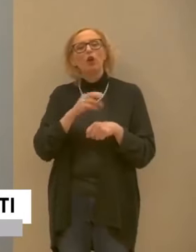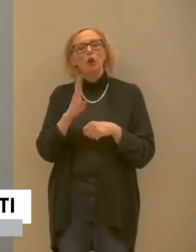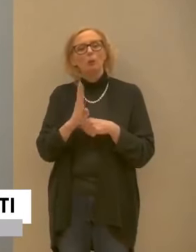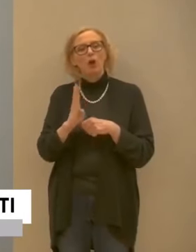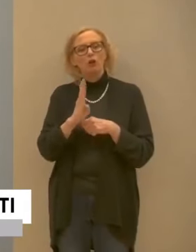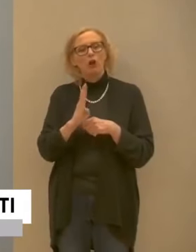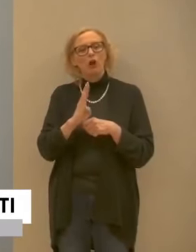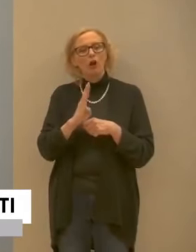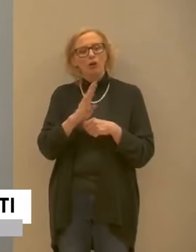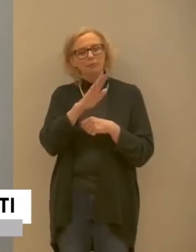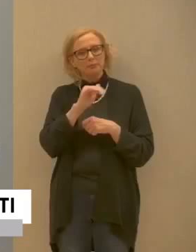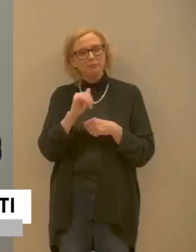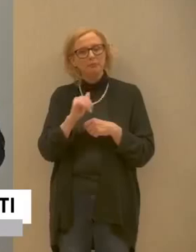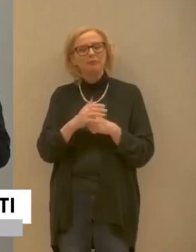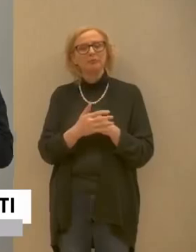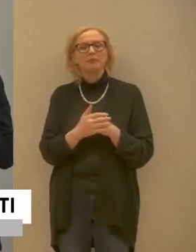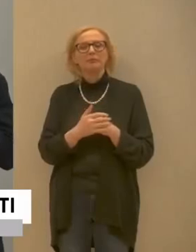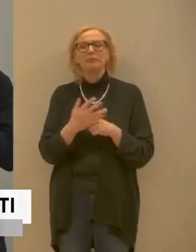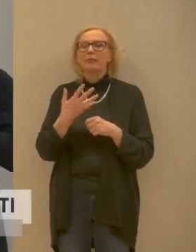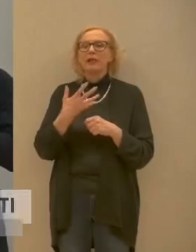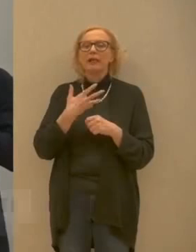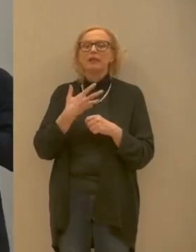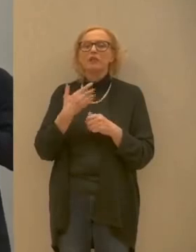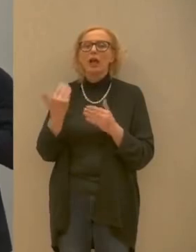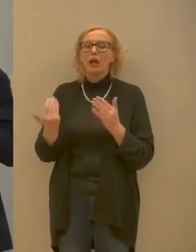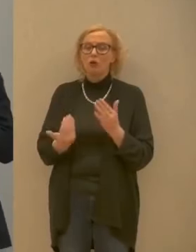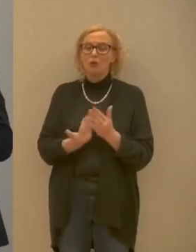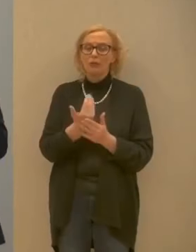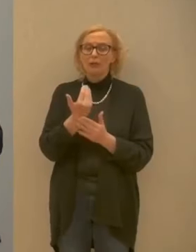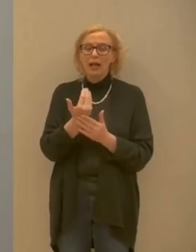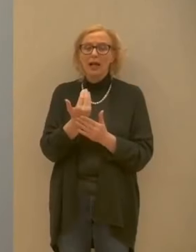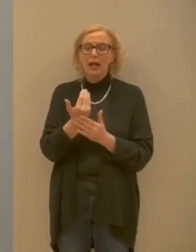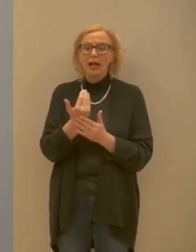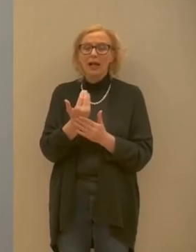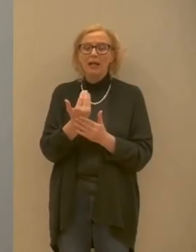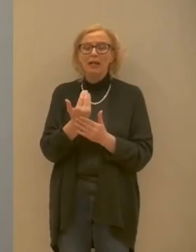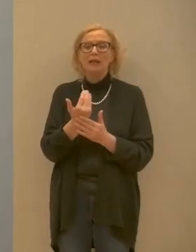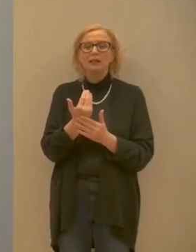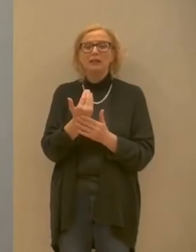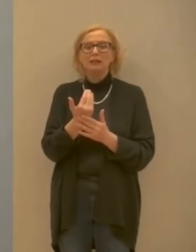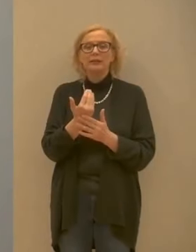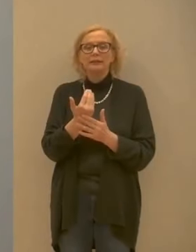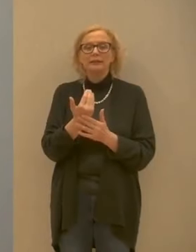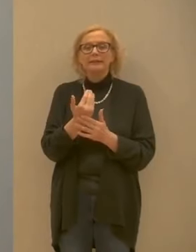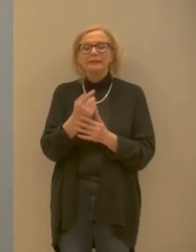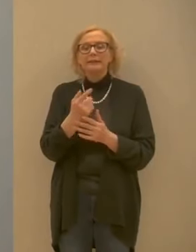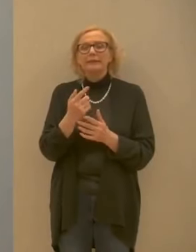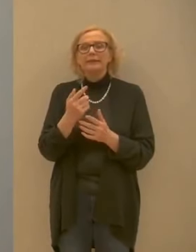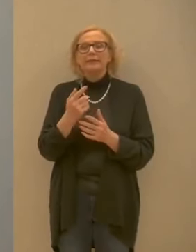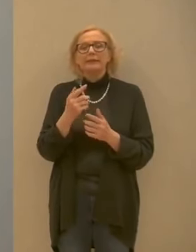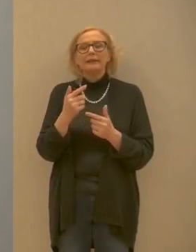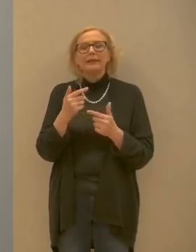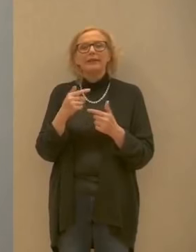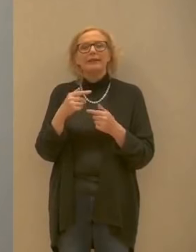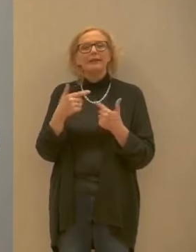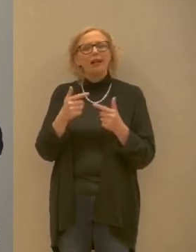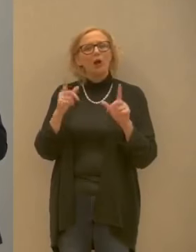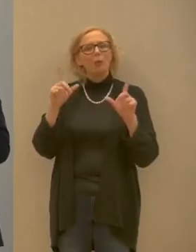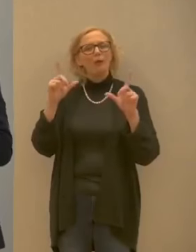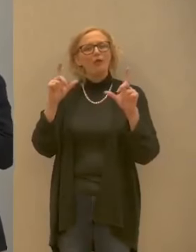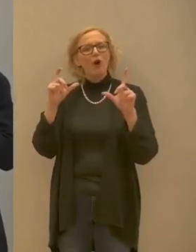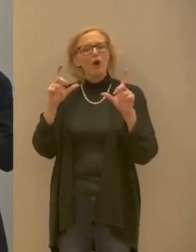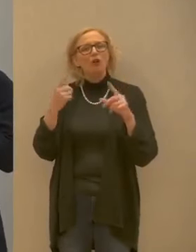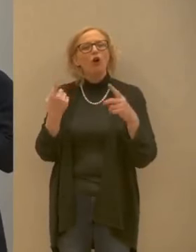ci sono delle novità che in un certo senso danno anche la dimensione di quale imponente macchina